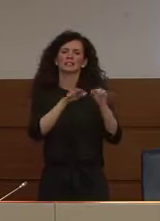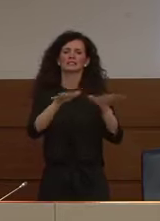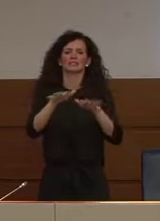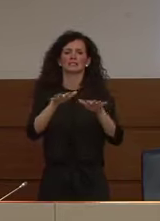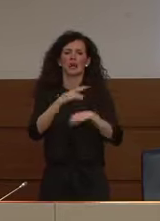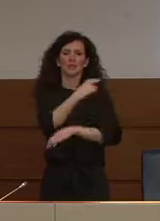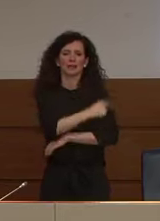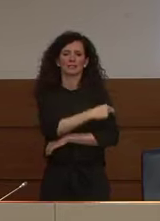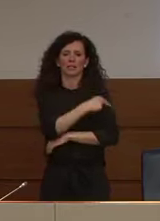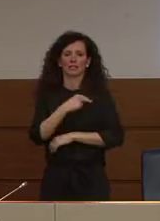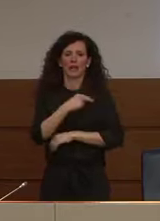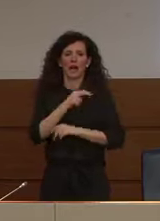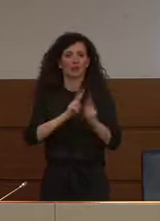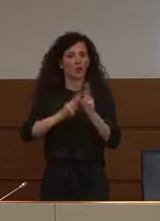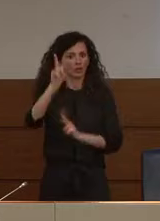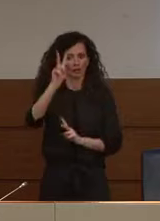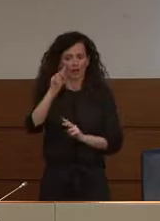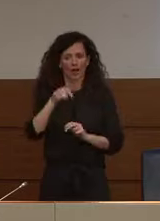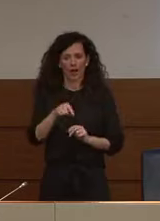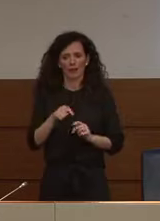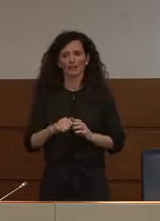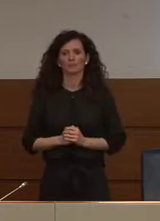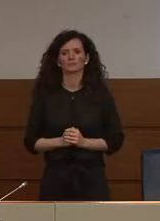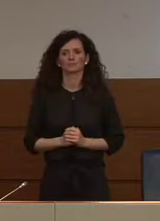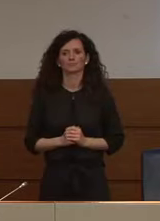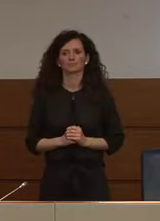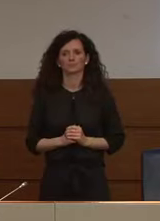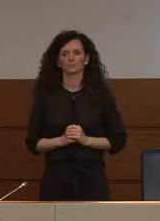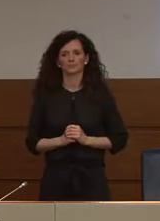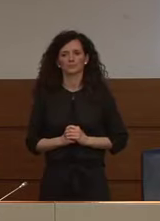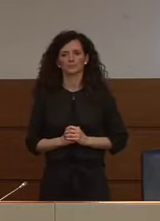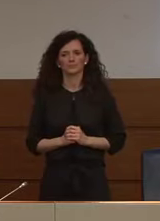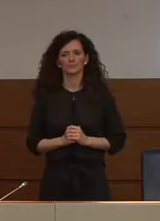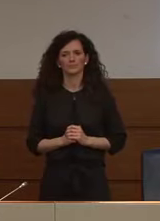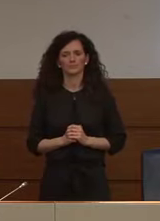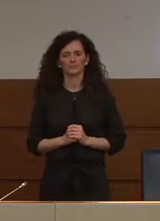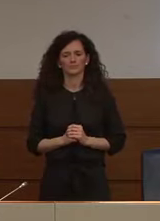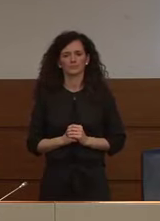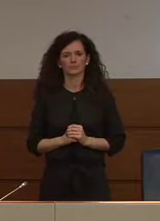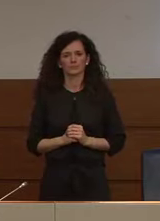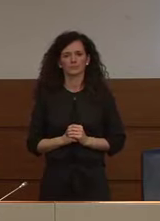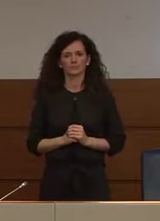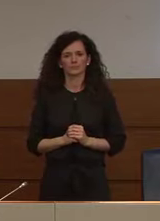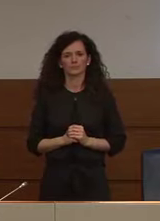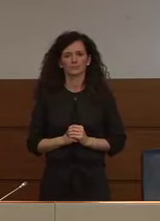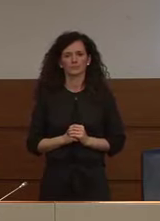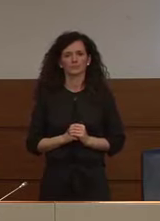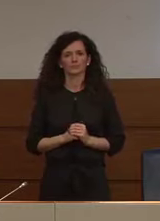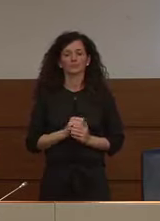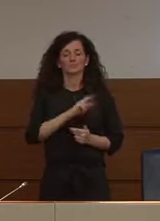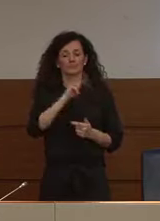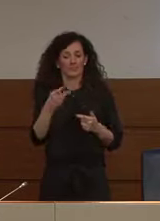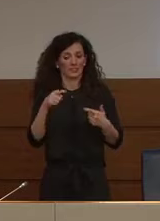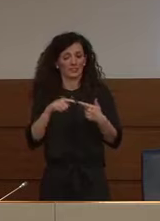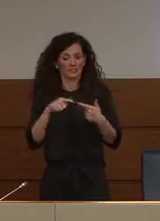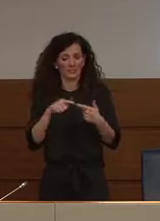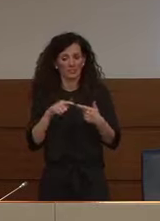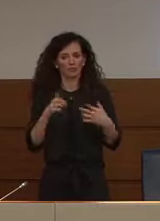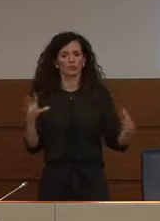Il secondo punto si collega a questo perché